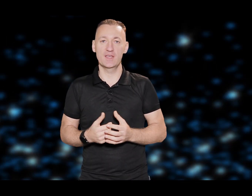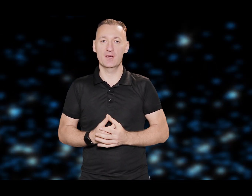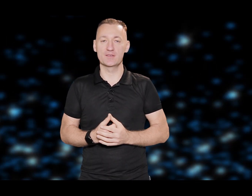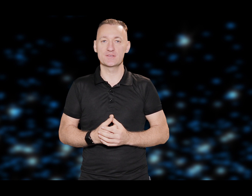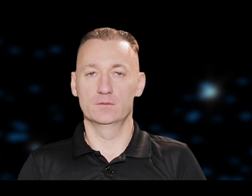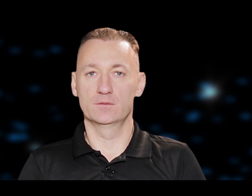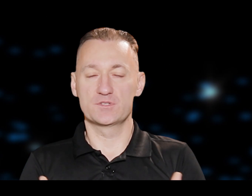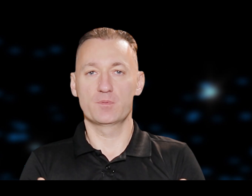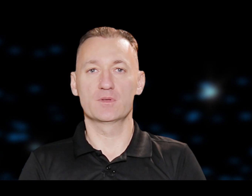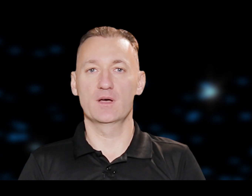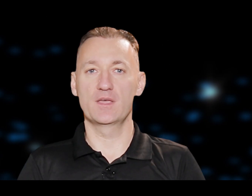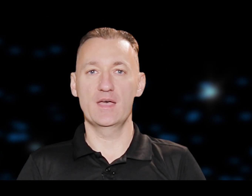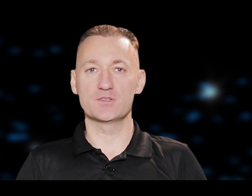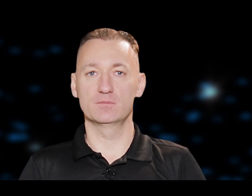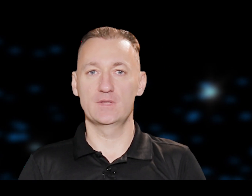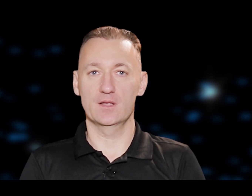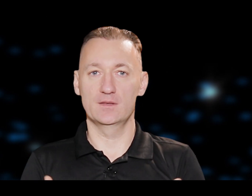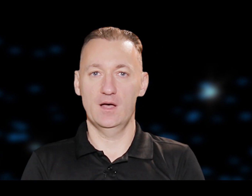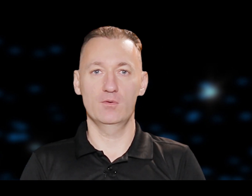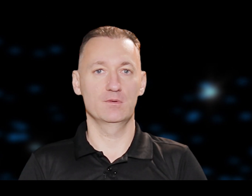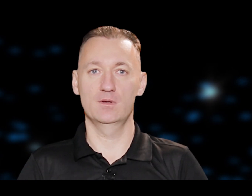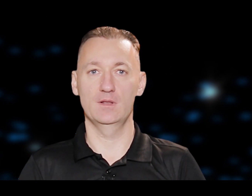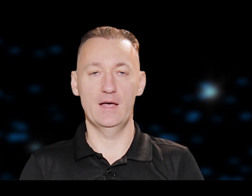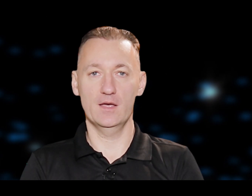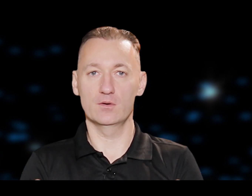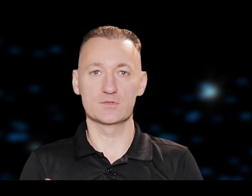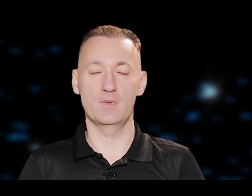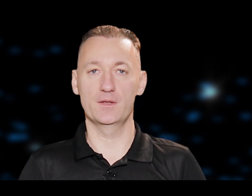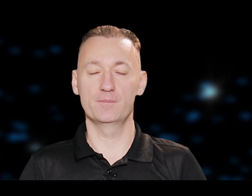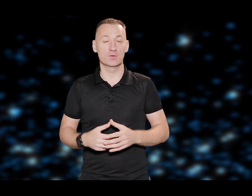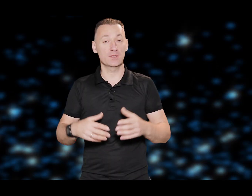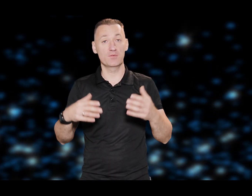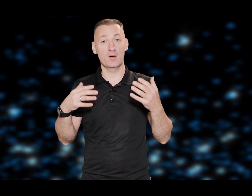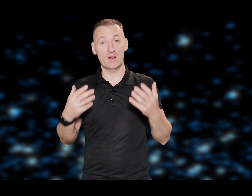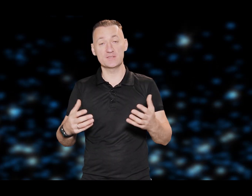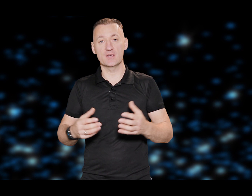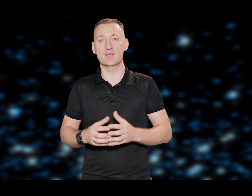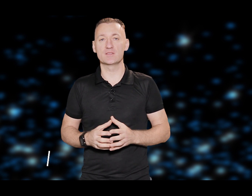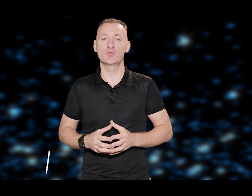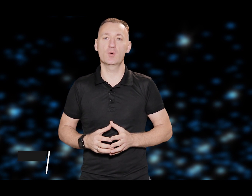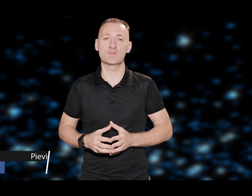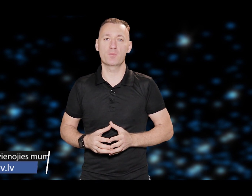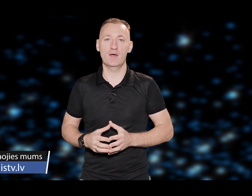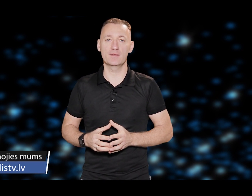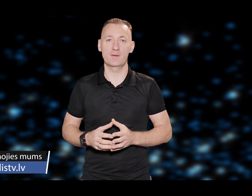liekais. Un viņš saprot, ka Jēzum tagad nav laika uz mani. Un tad, kad viņam raisījās tādas domas, viņu prātā